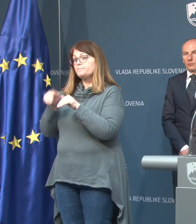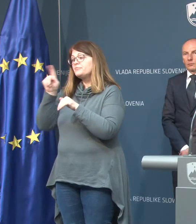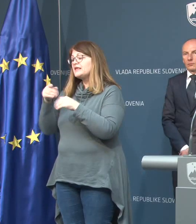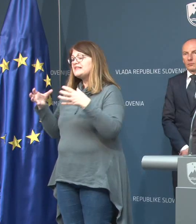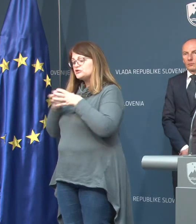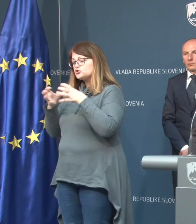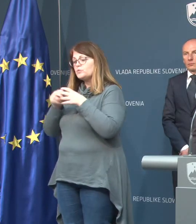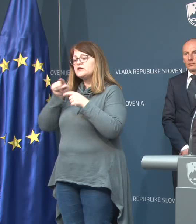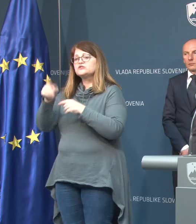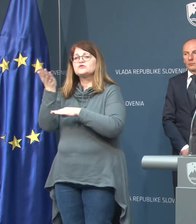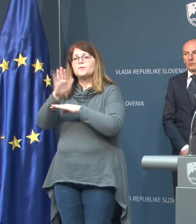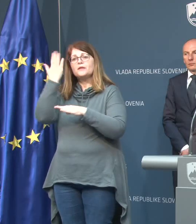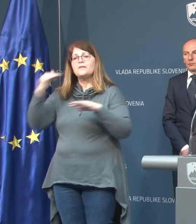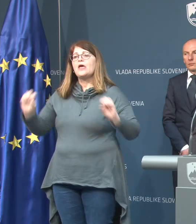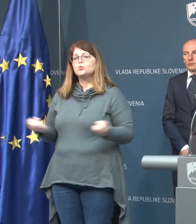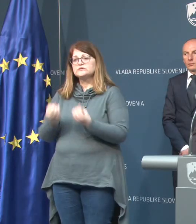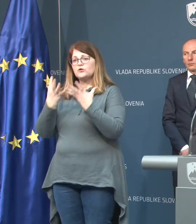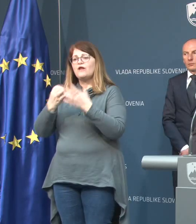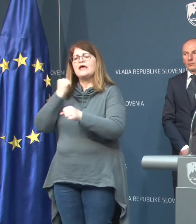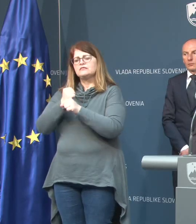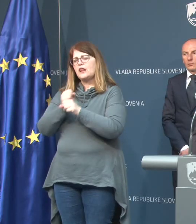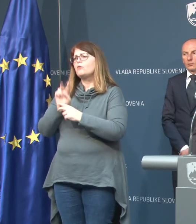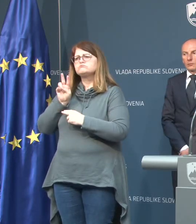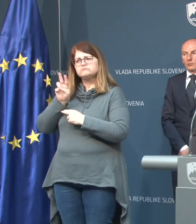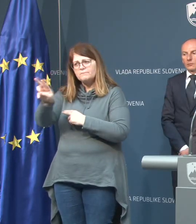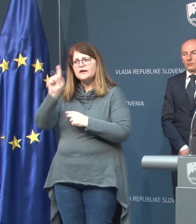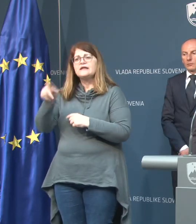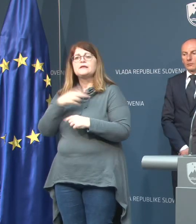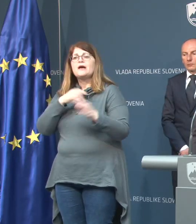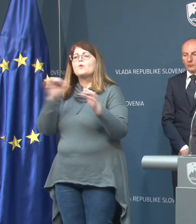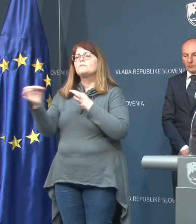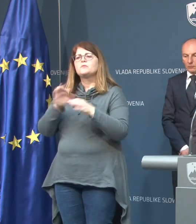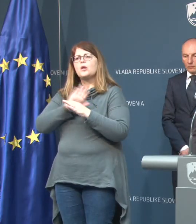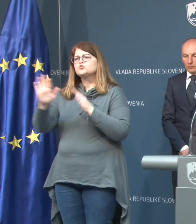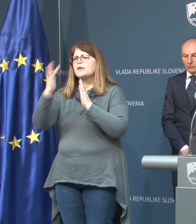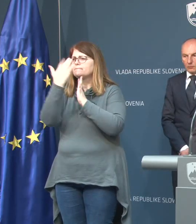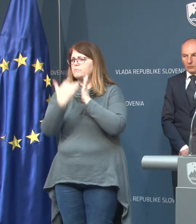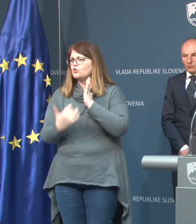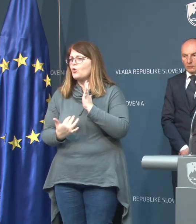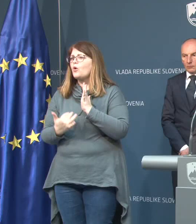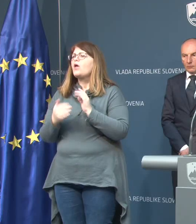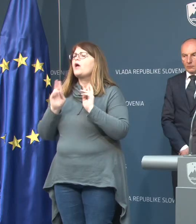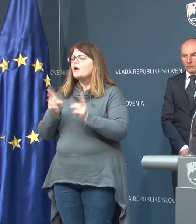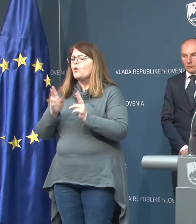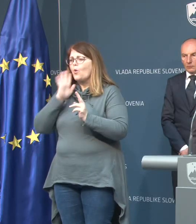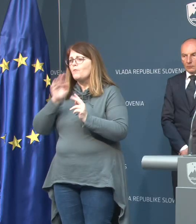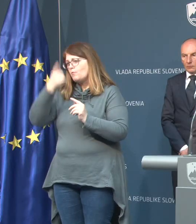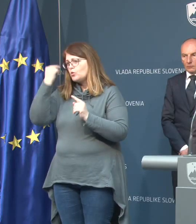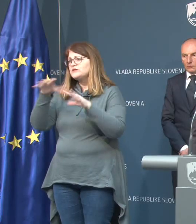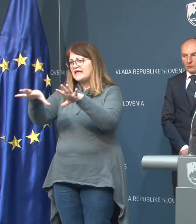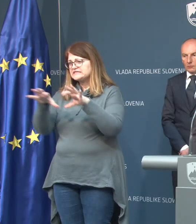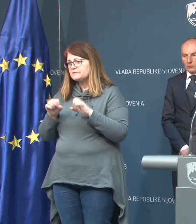skupine, ki so v ta namen bile ostanovljene, delajo naprej in imamo pripravljene vse protokole, po katerih bomo bolnike